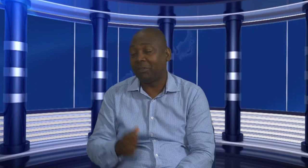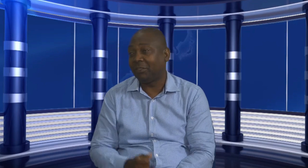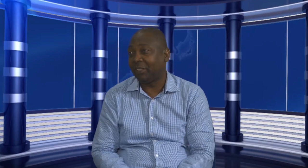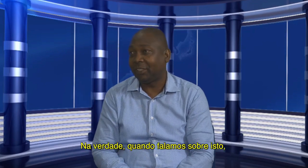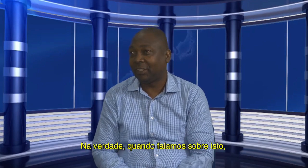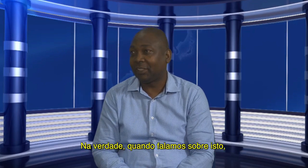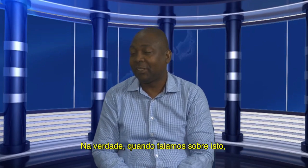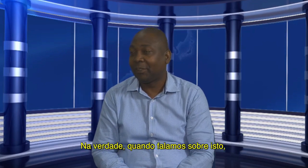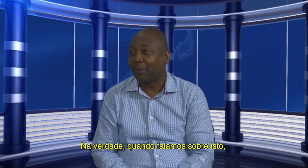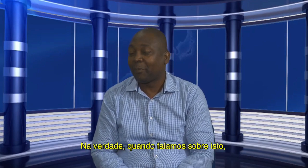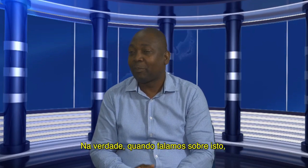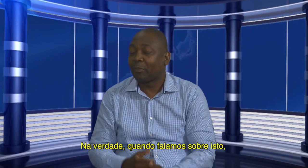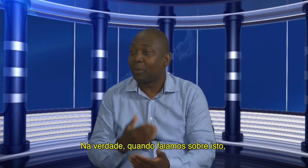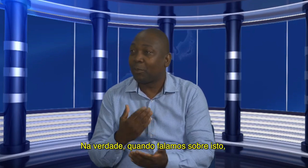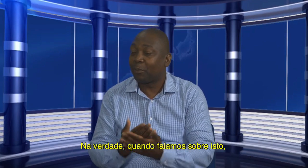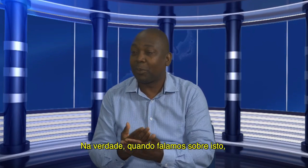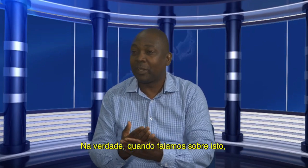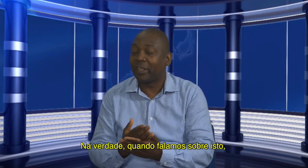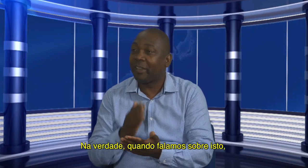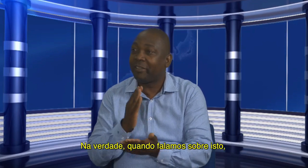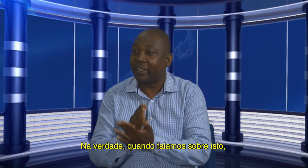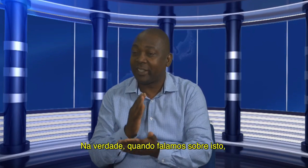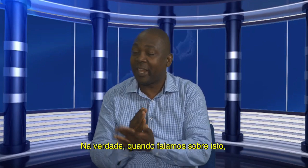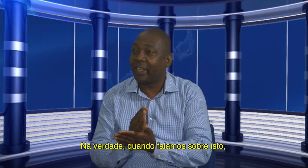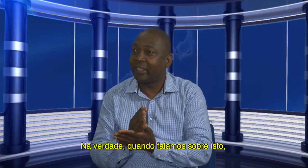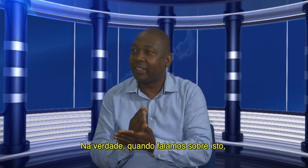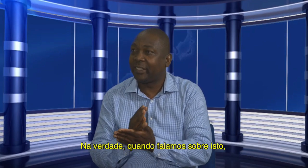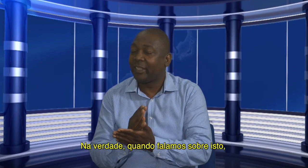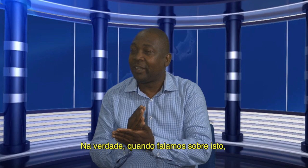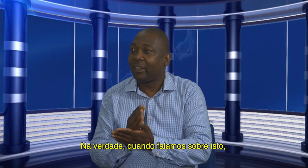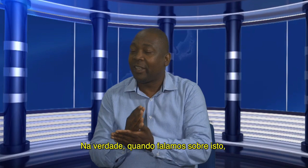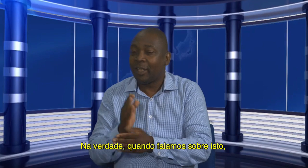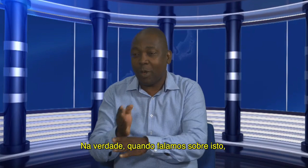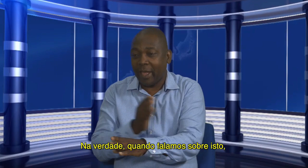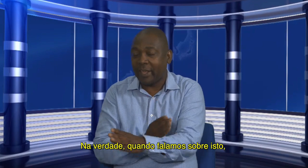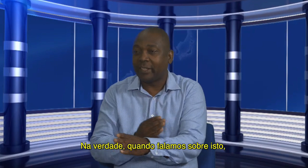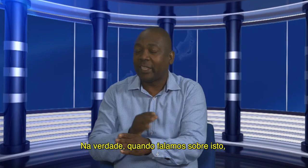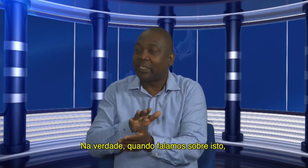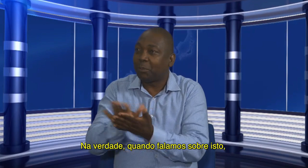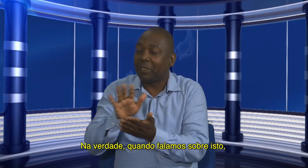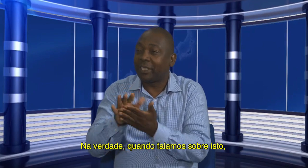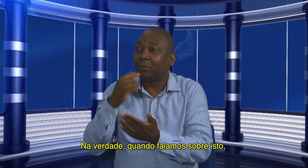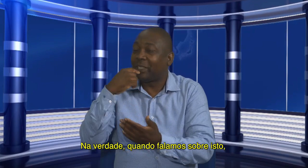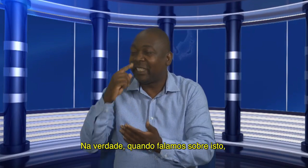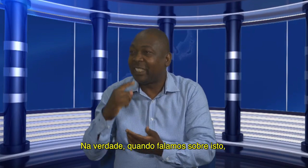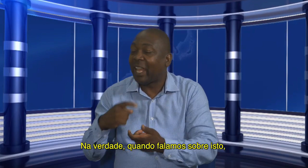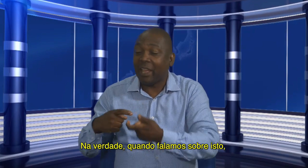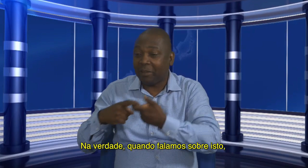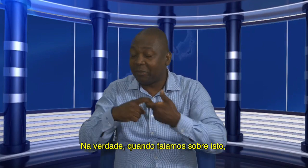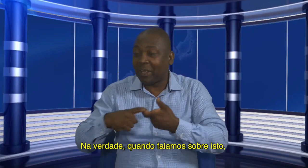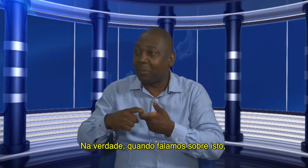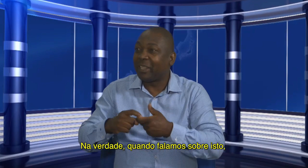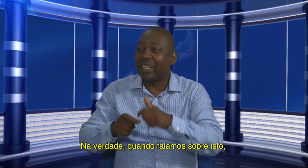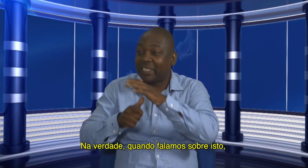momento tem sido um pouco difícil. Tem sido difícil porque, na verdade, quando estamos a